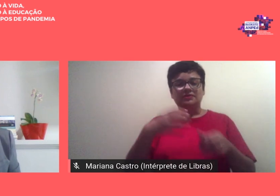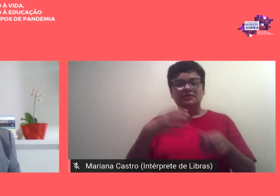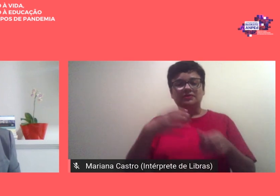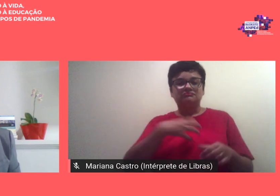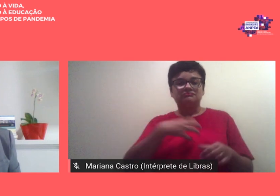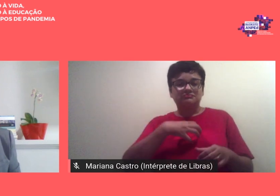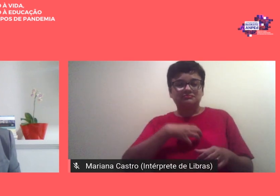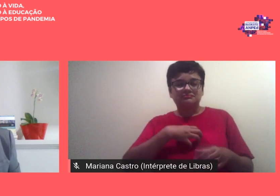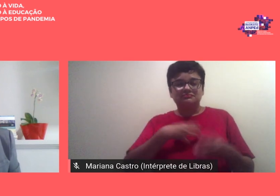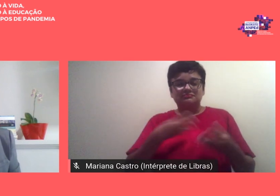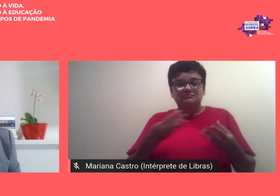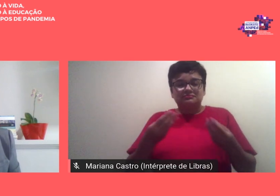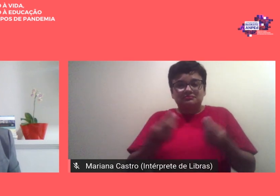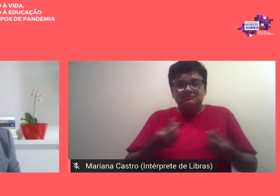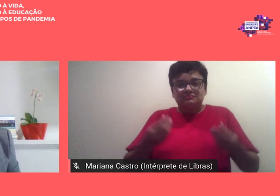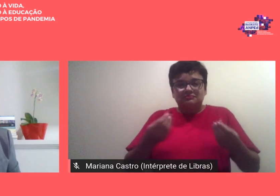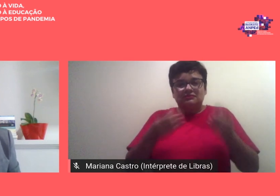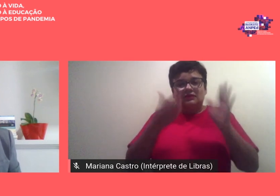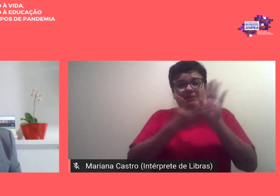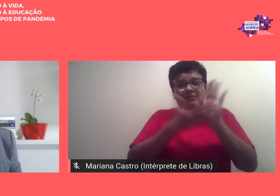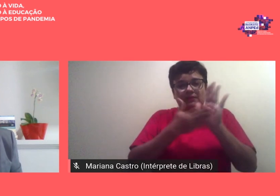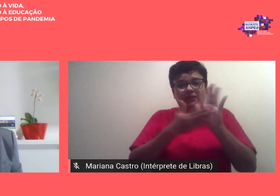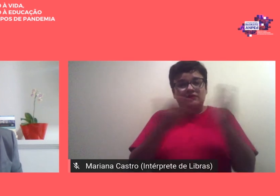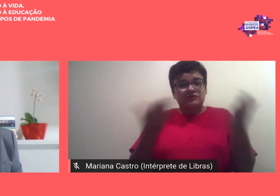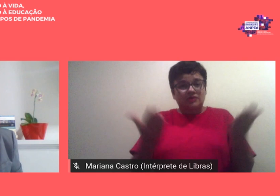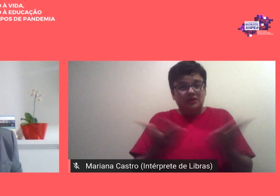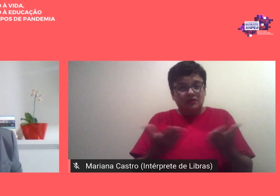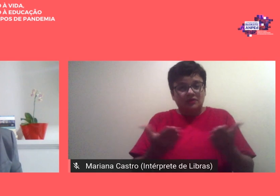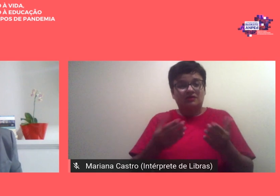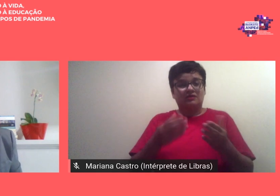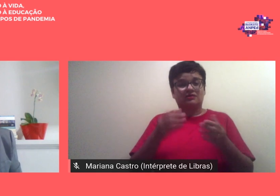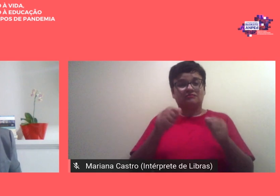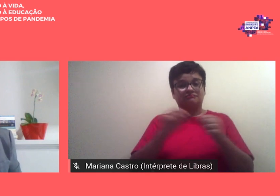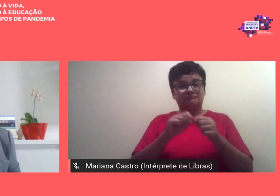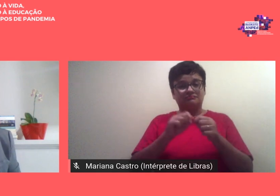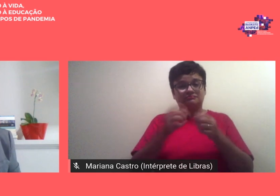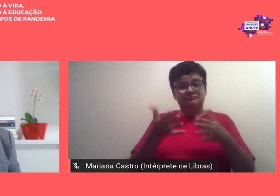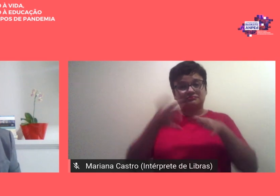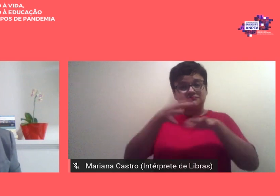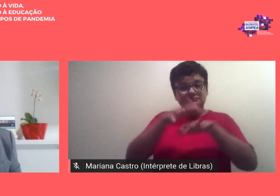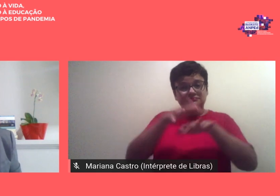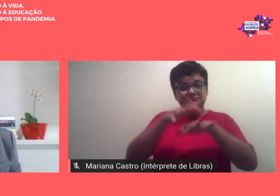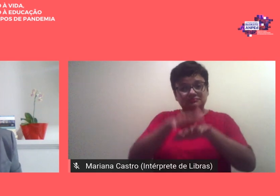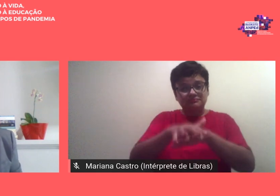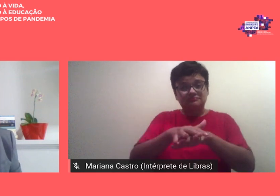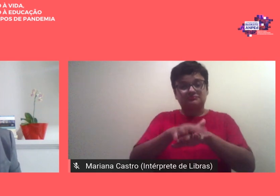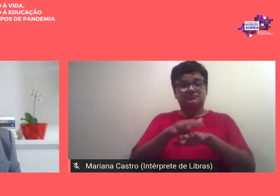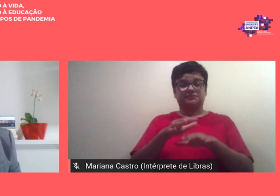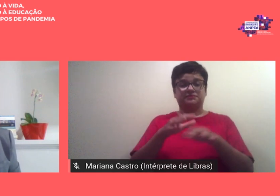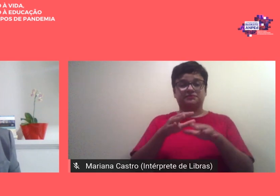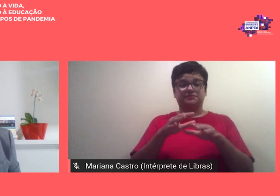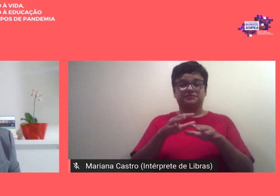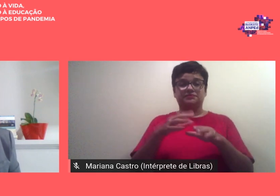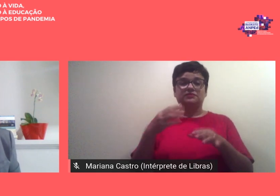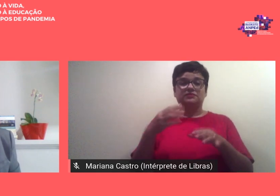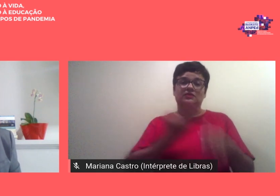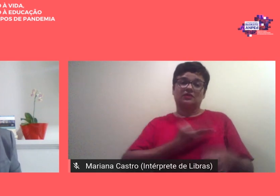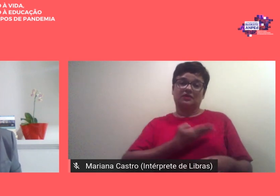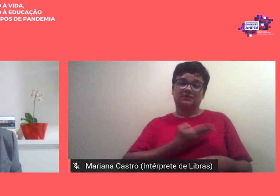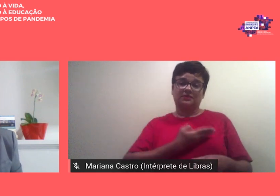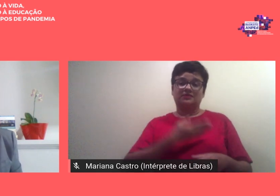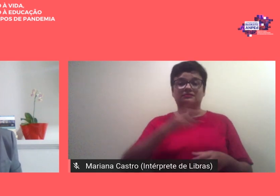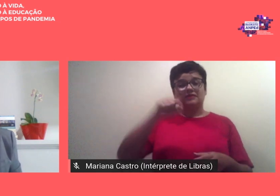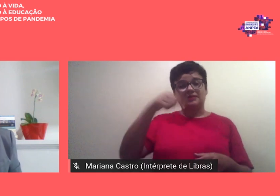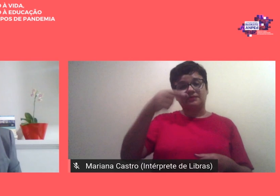proposta que se concretizou com sua concepção inclusiva num sentido amplo que os colegas que me seguem vão falar de